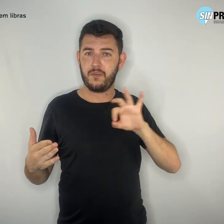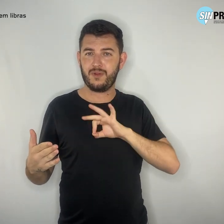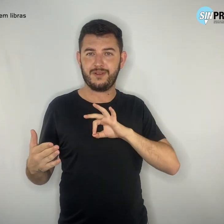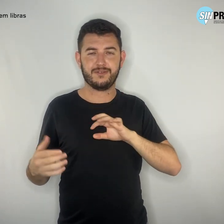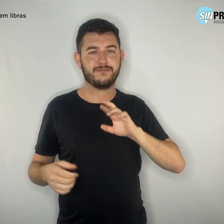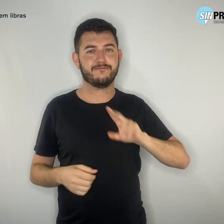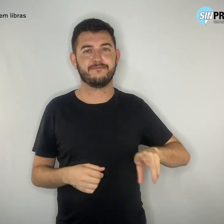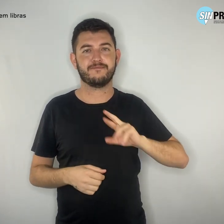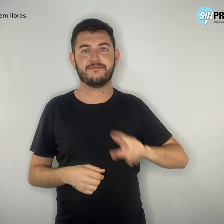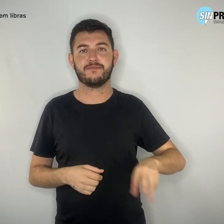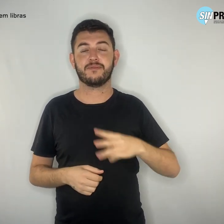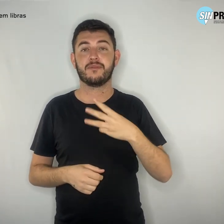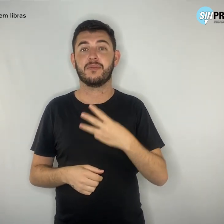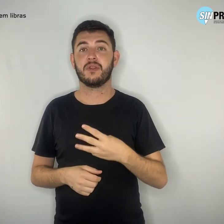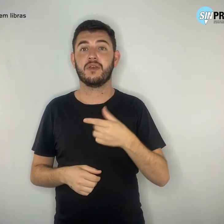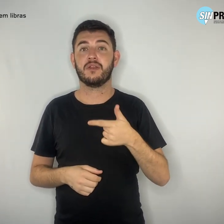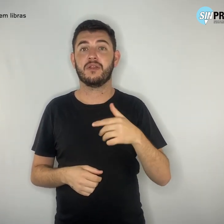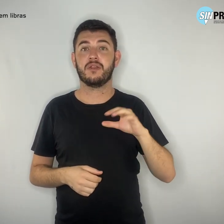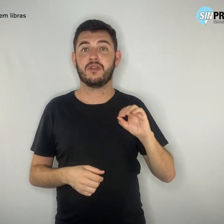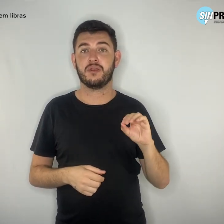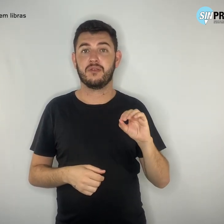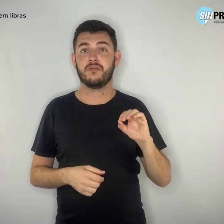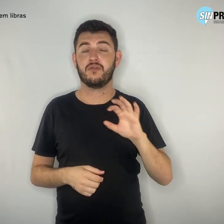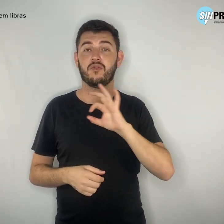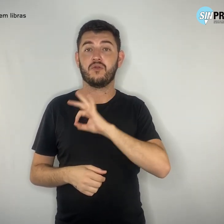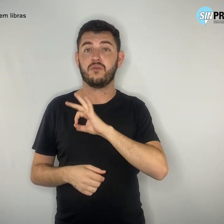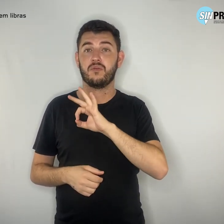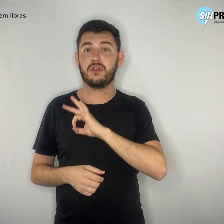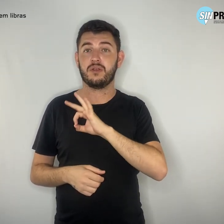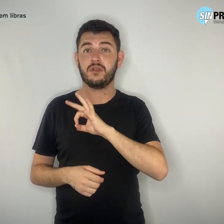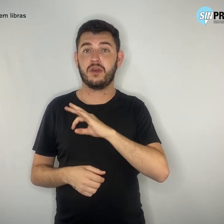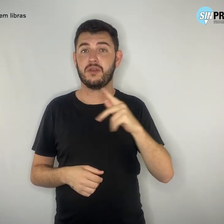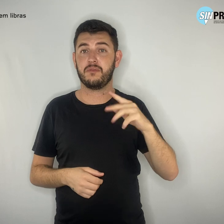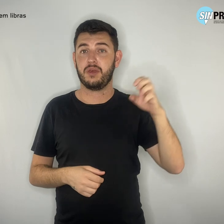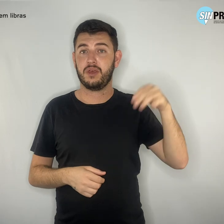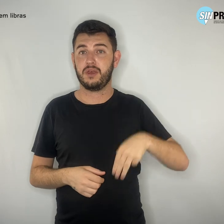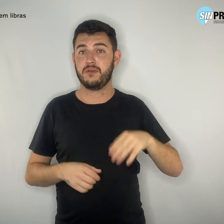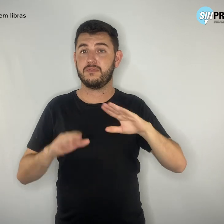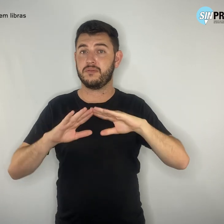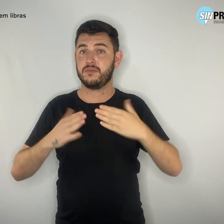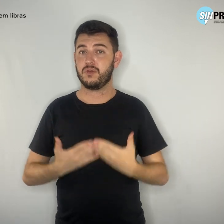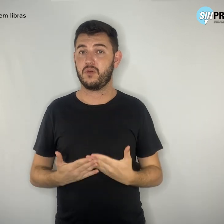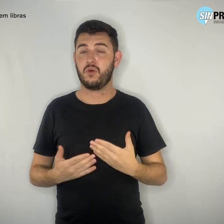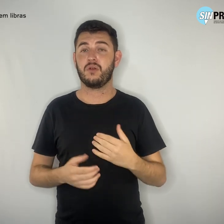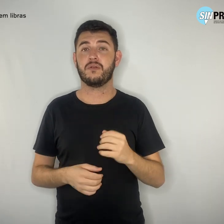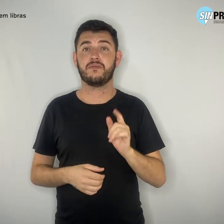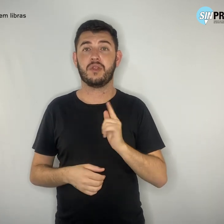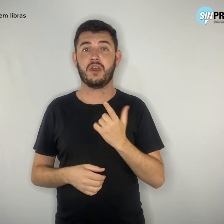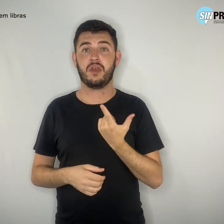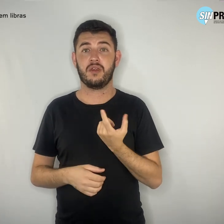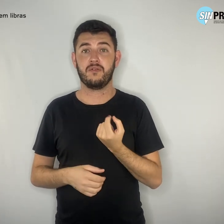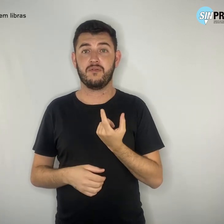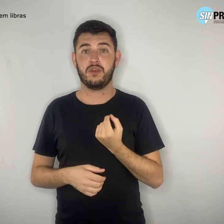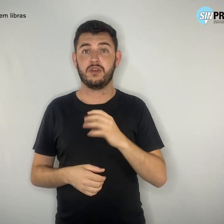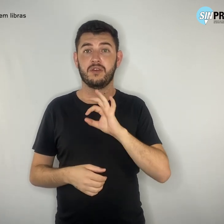policiais militares nas escolas hoje. 20 homens para cada uma das 16 escolas